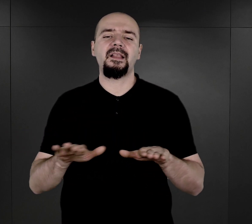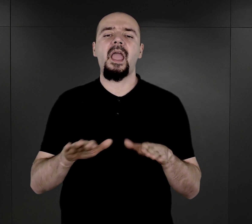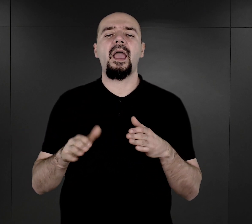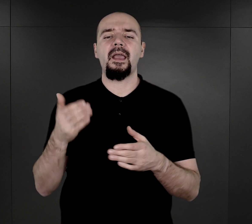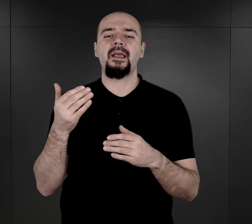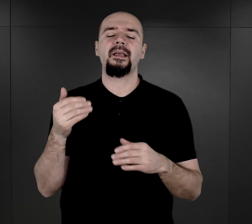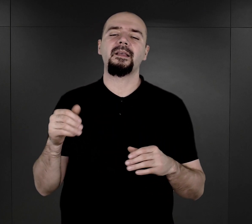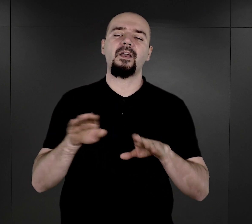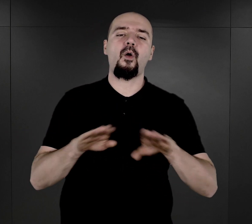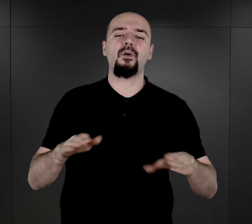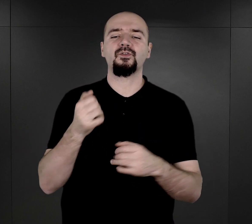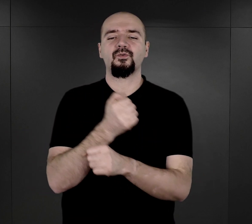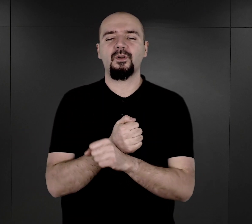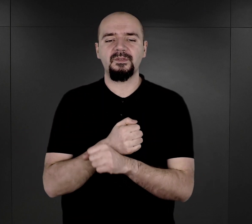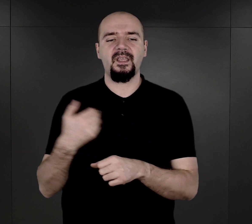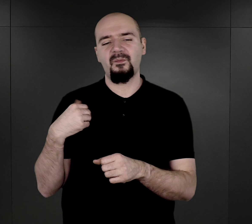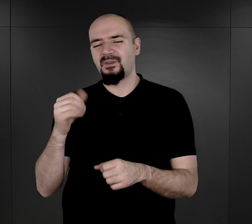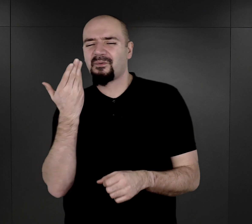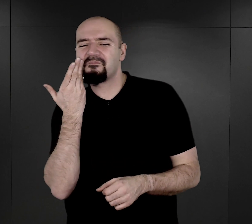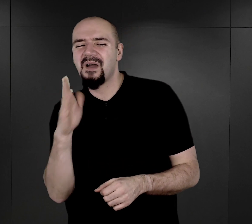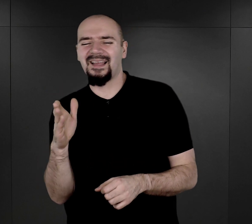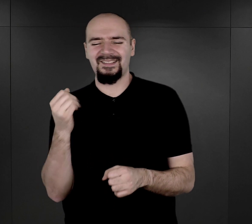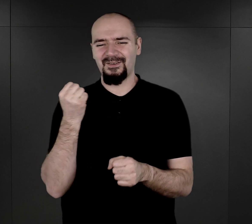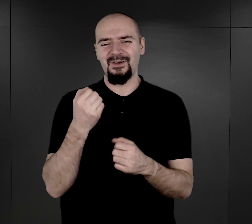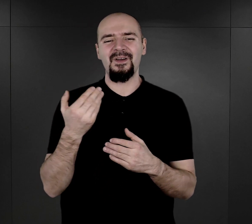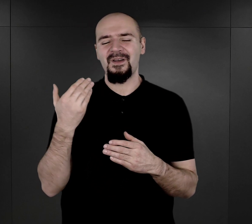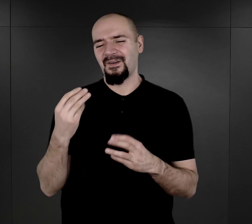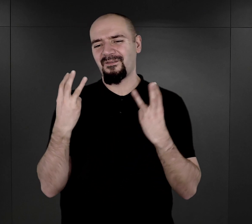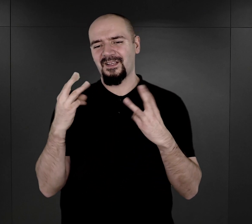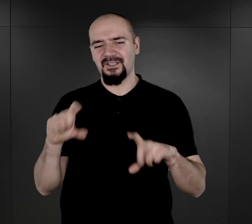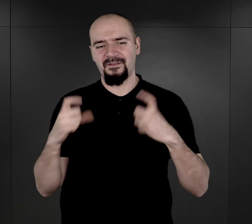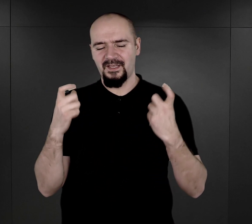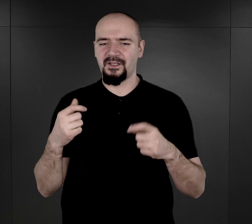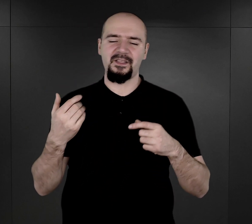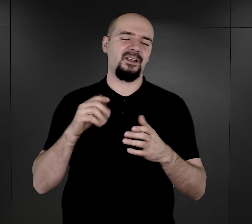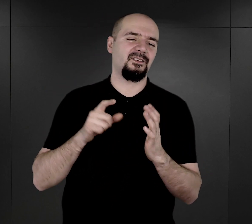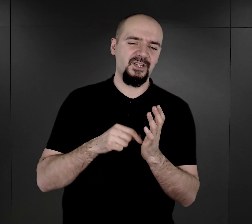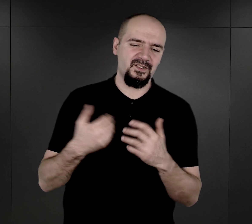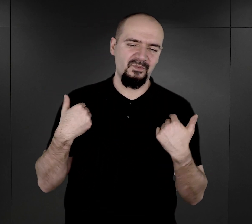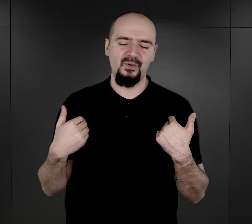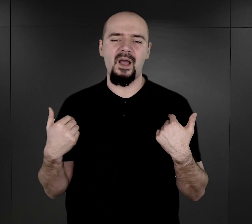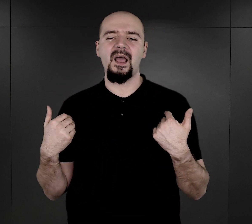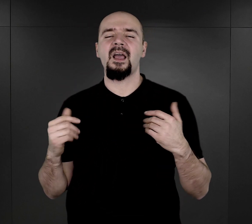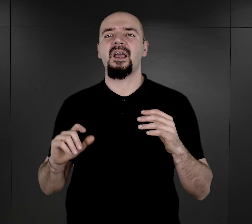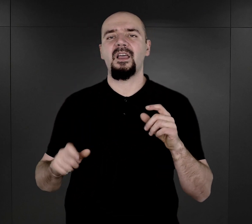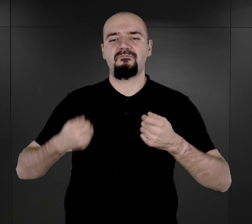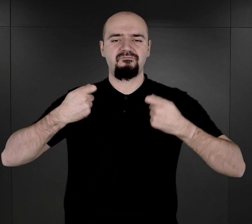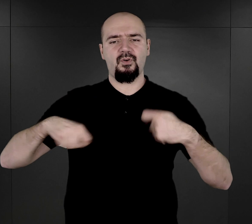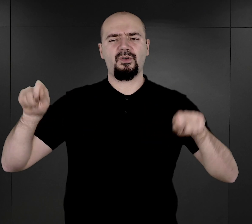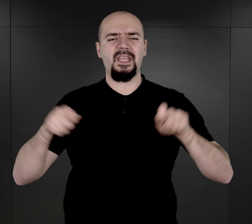to wydarzenia od razu zauważalne. Pojawiała się bardzo często orkiestra, tak nazywana, ale był to taki nieduży